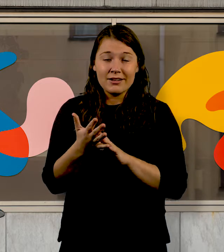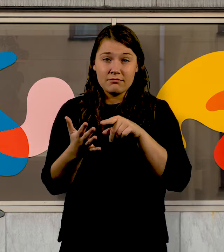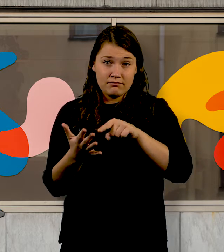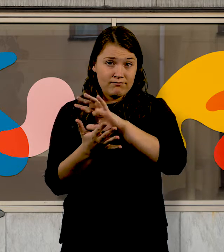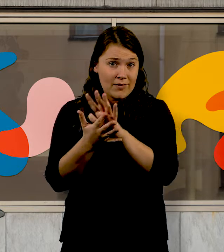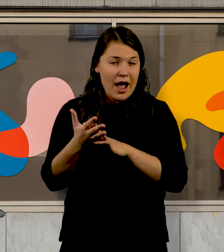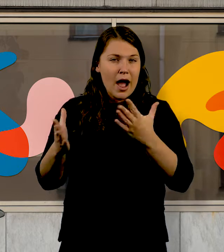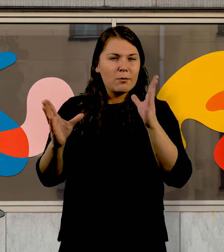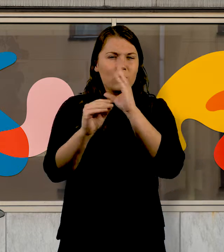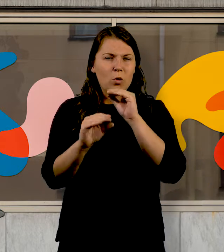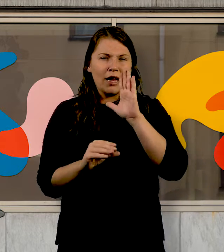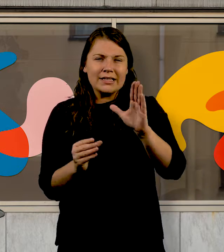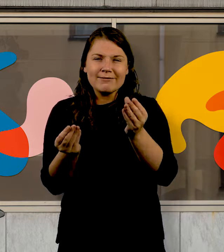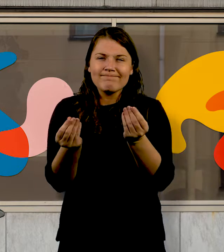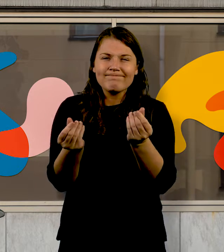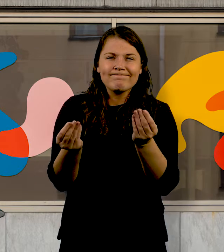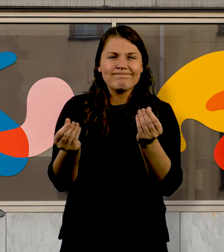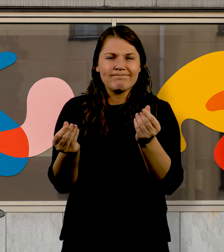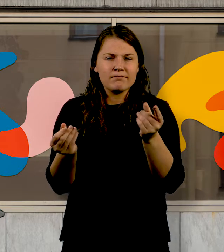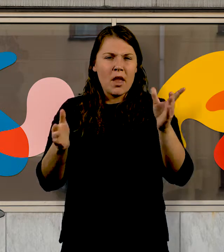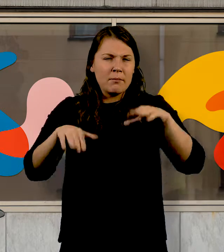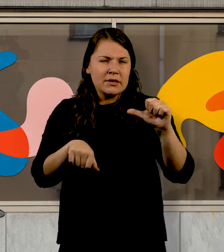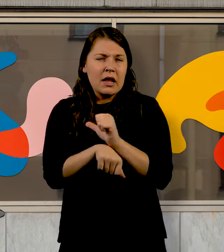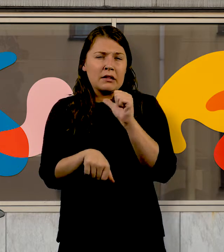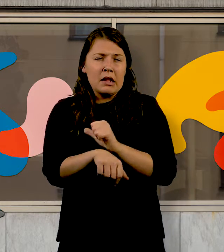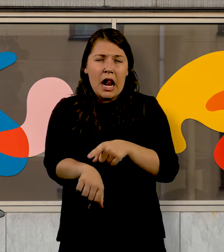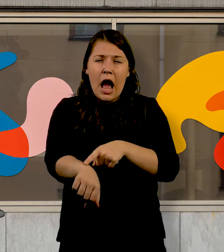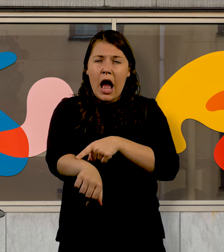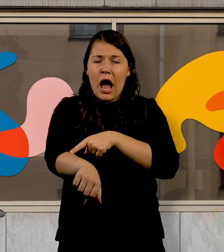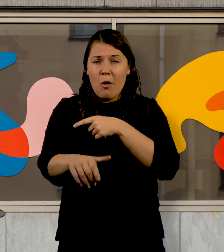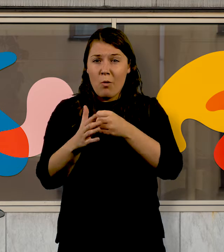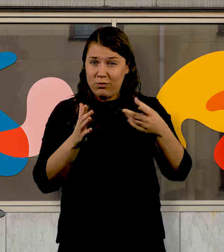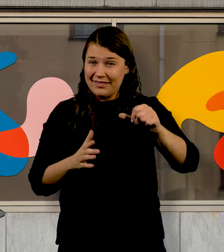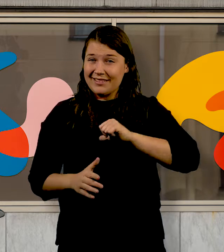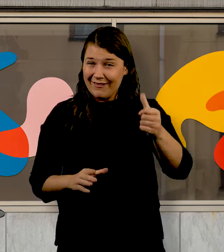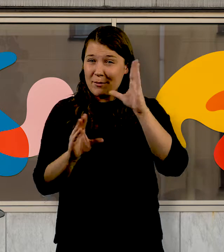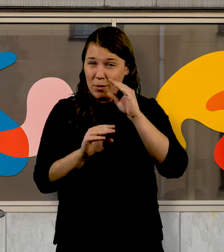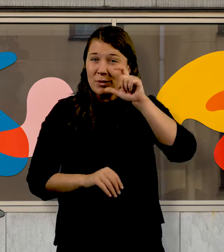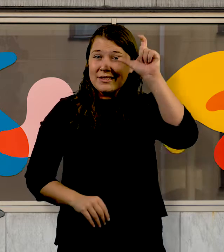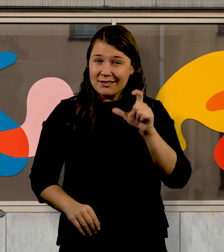flyttat med in i konsten. Sammantaget blir en harmonisk enhet av form och färg.